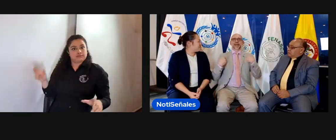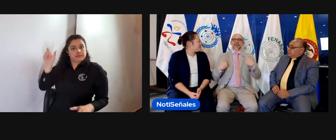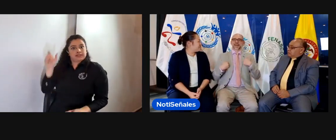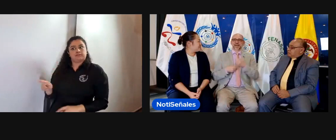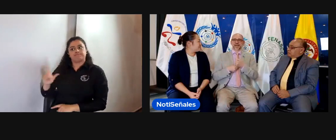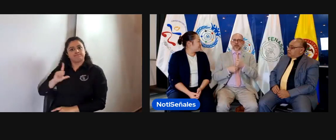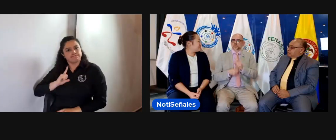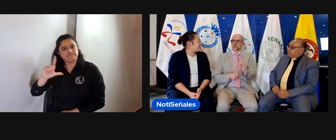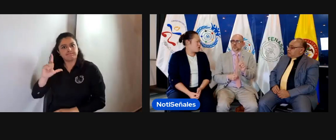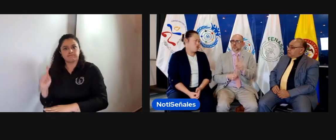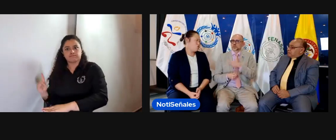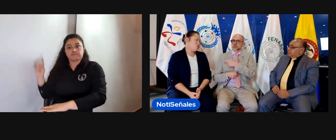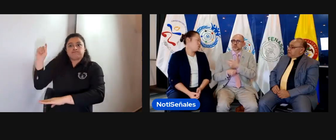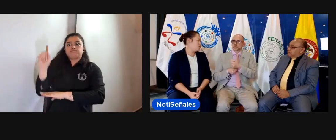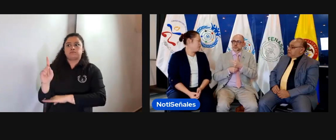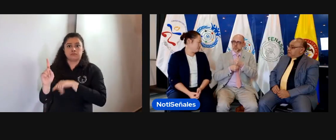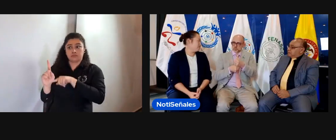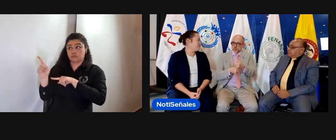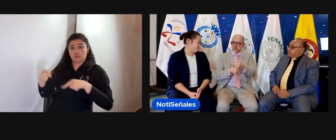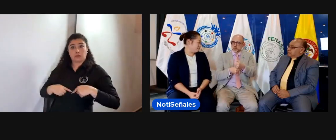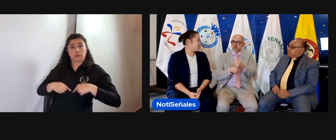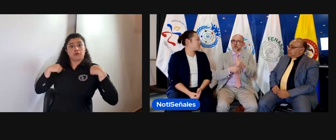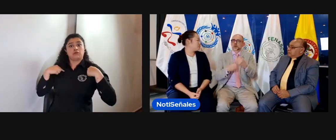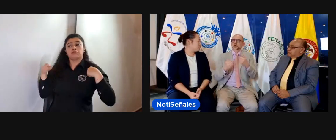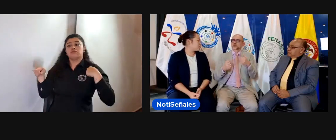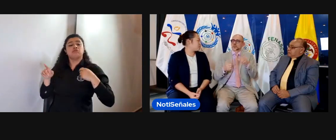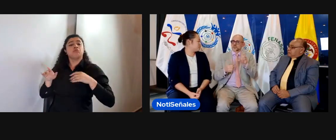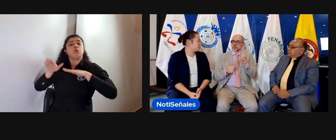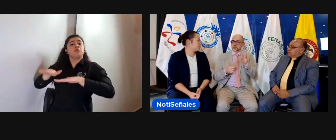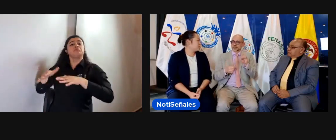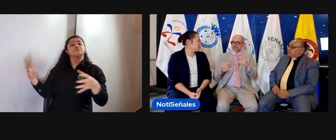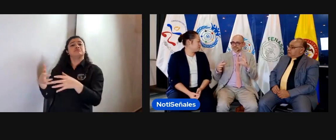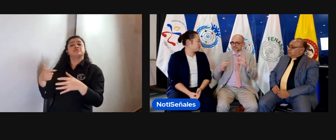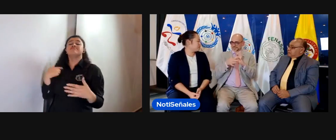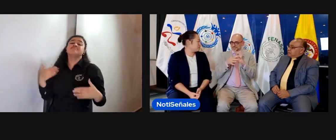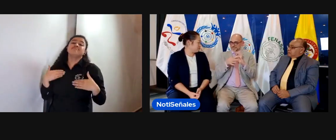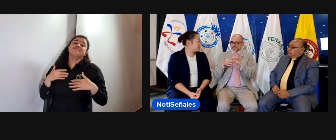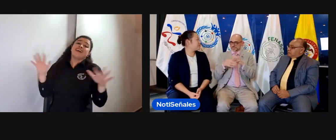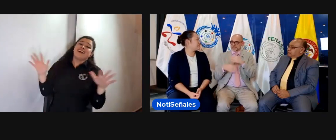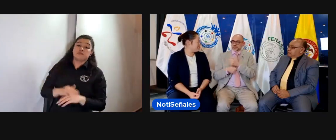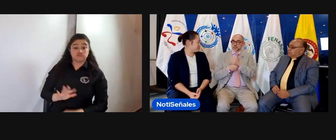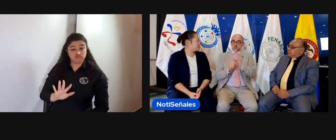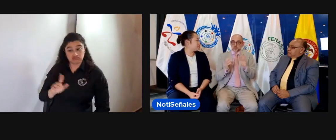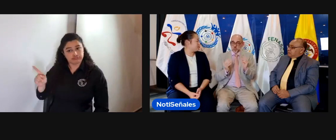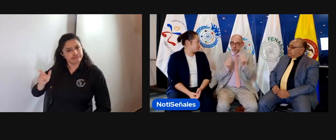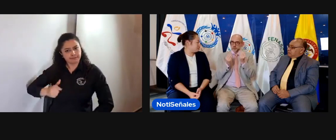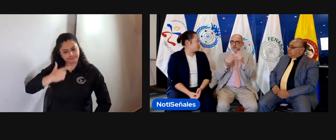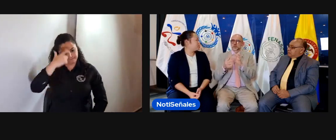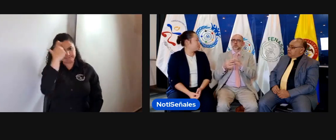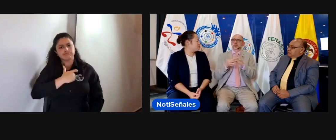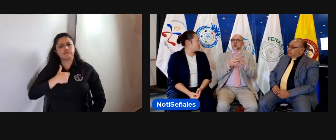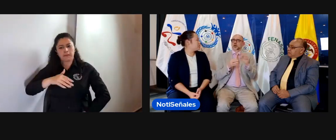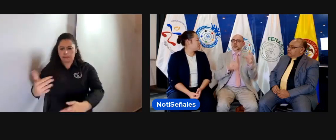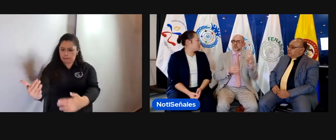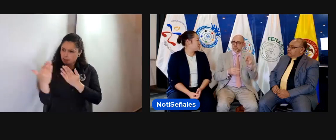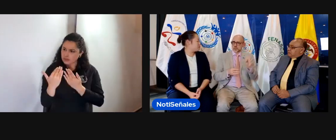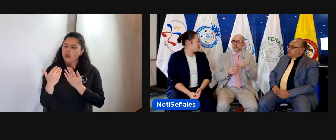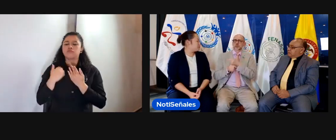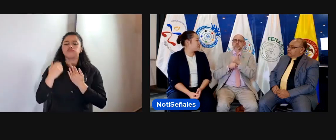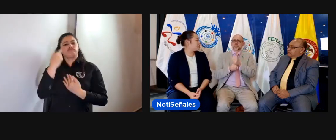representación, Elizabeth no la está llevando sola. Elizabeth trabaja con la WFD, con